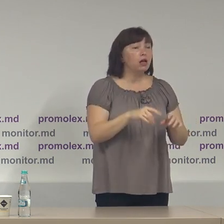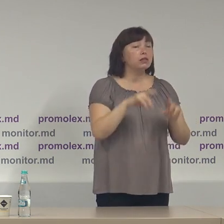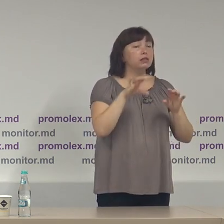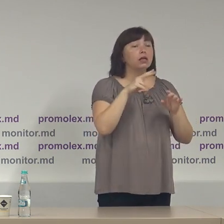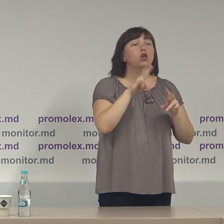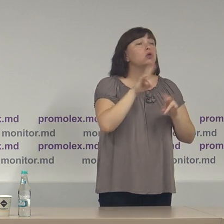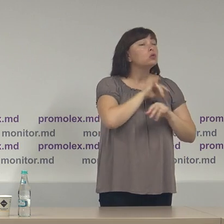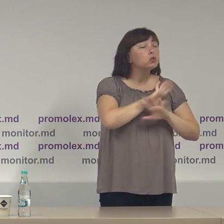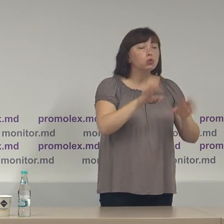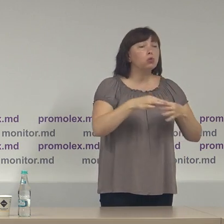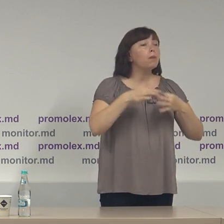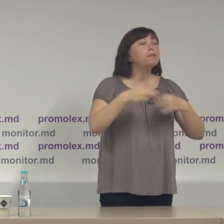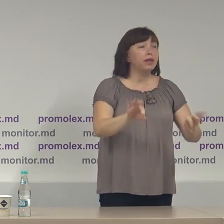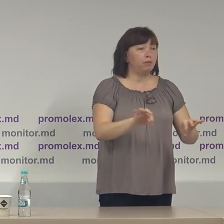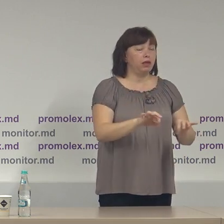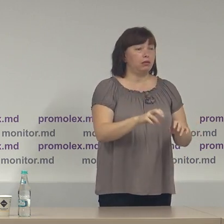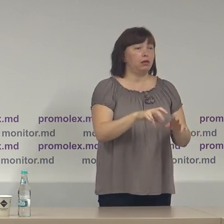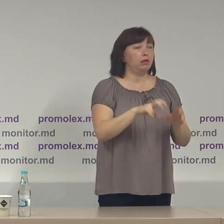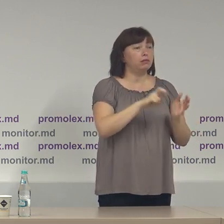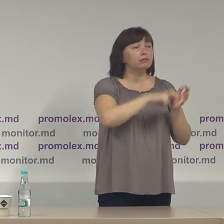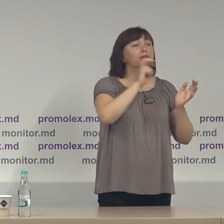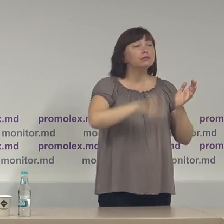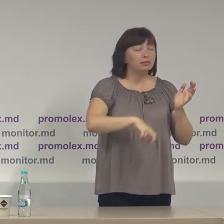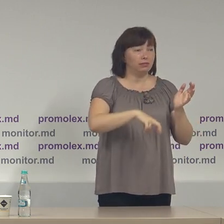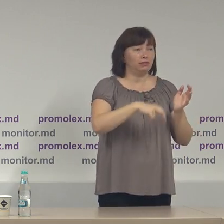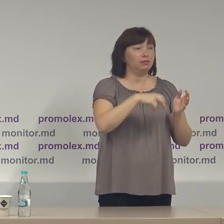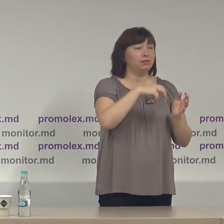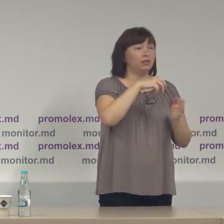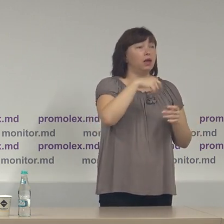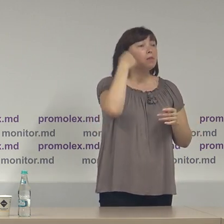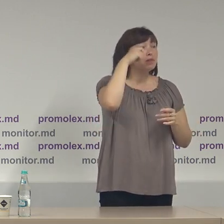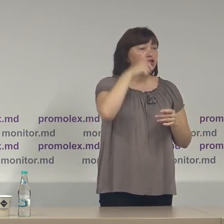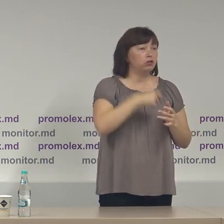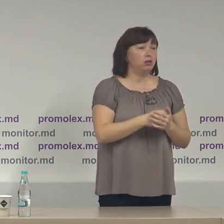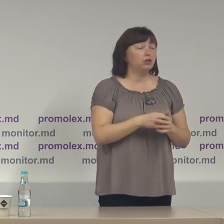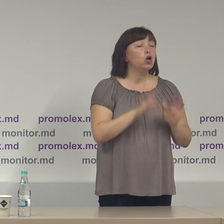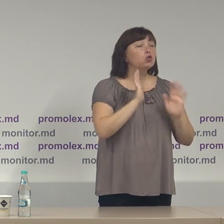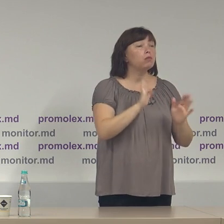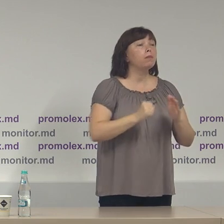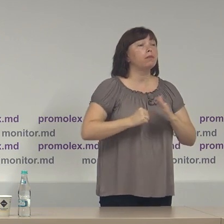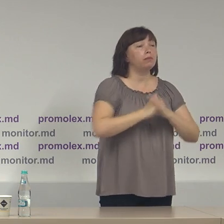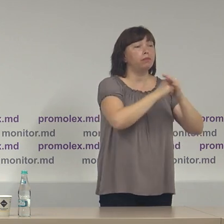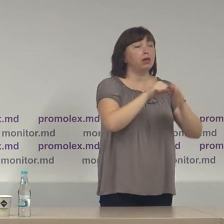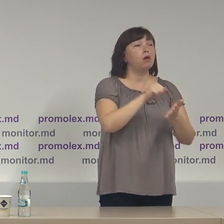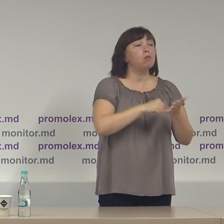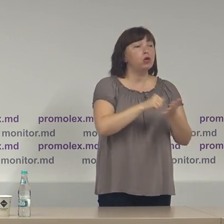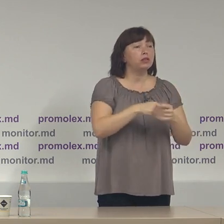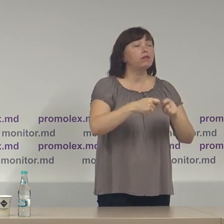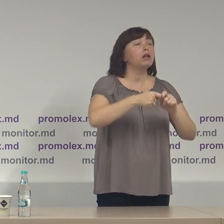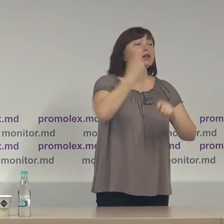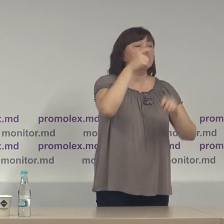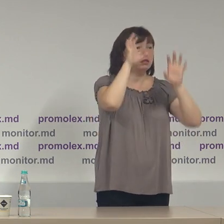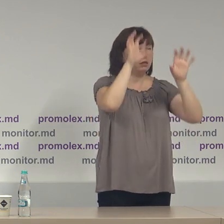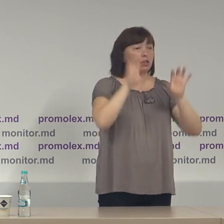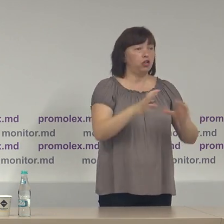permite suspendarea din funcție președintelui în exercițiu decât pe motive de încălcarea